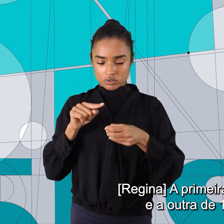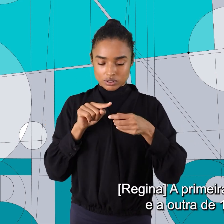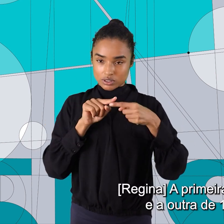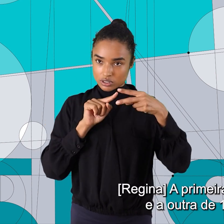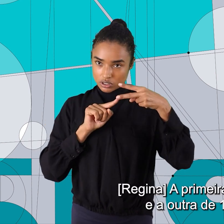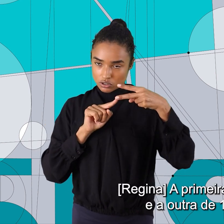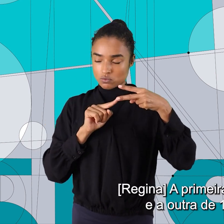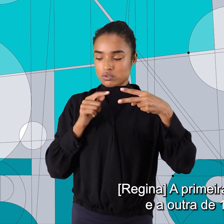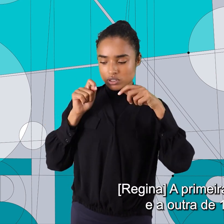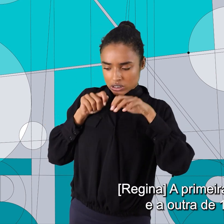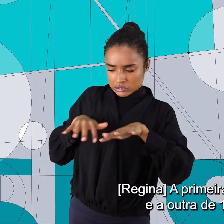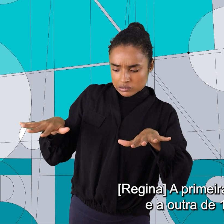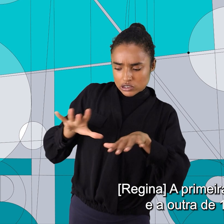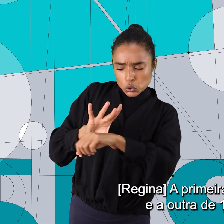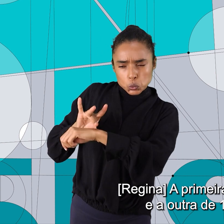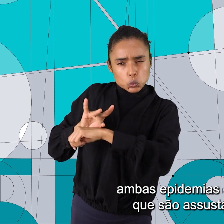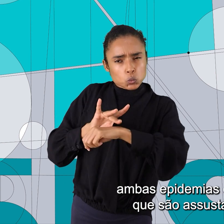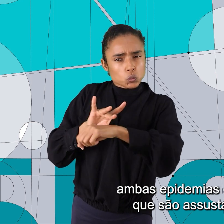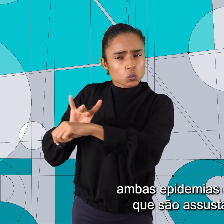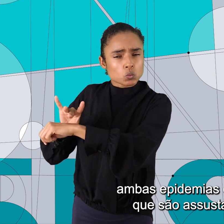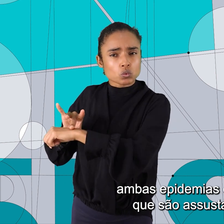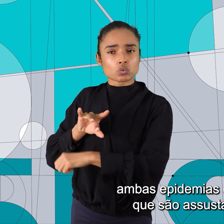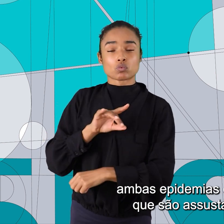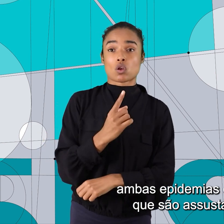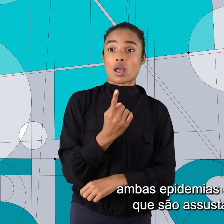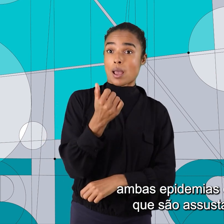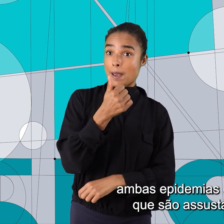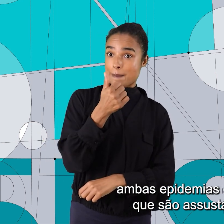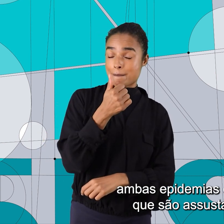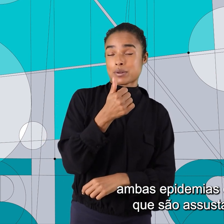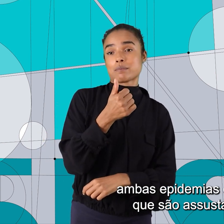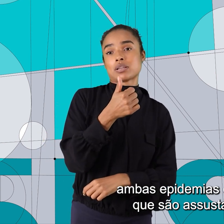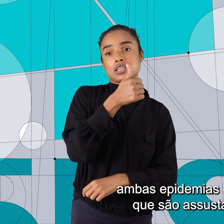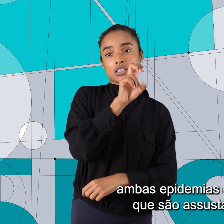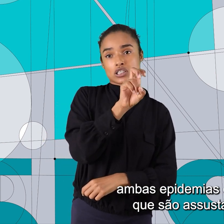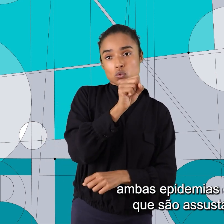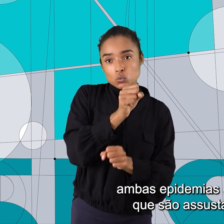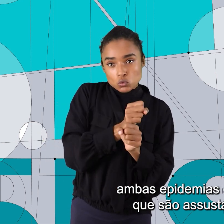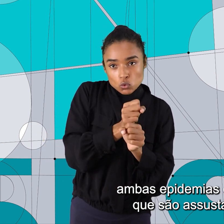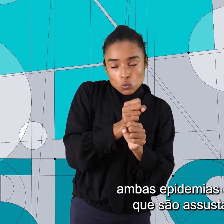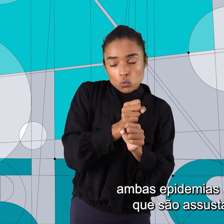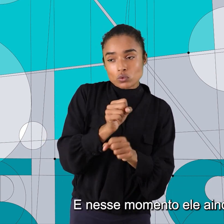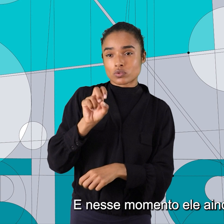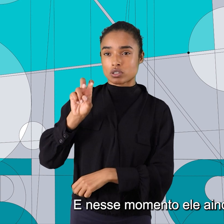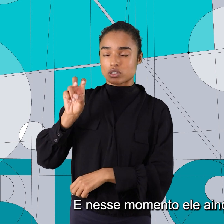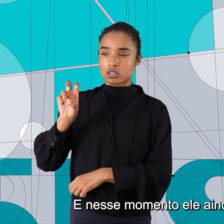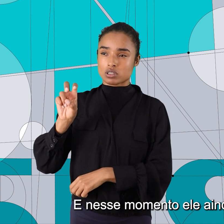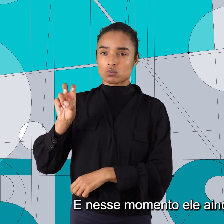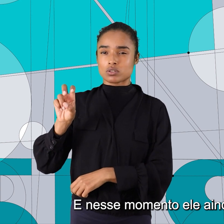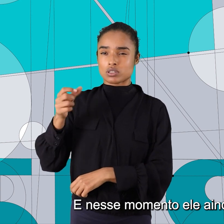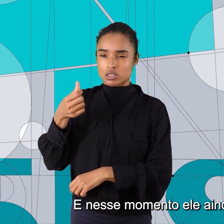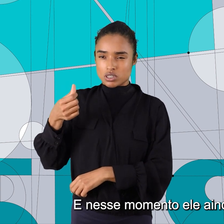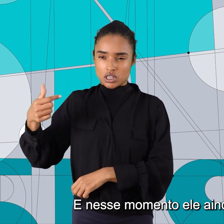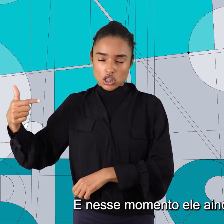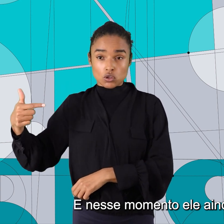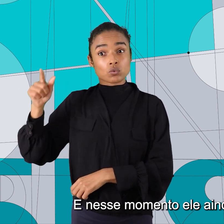de 58 e a outra de 62, ambas epidemias de varíola que são assustadoras. E, nesse momento,